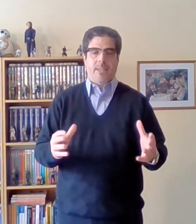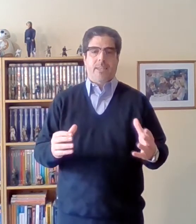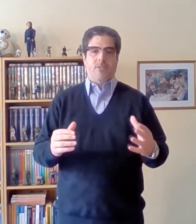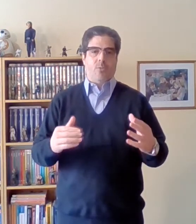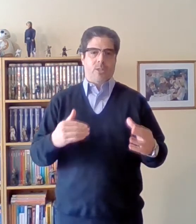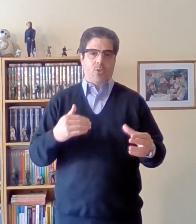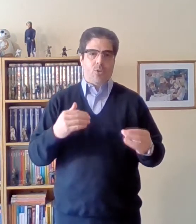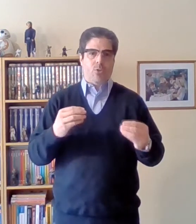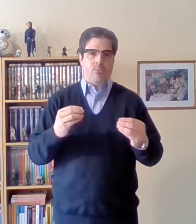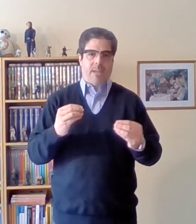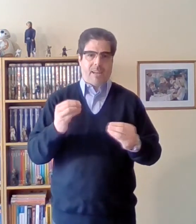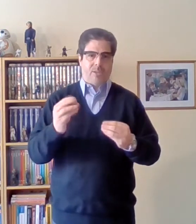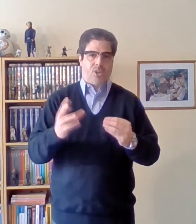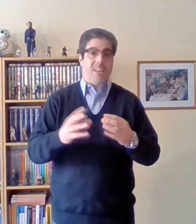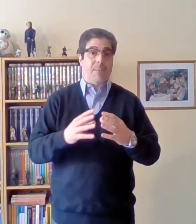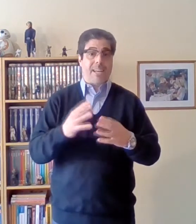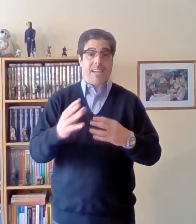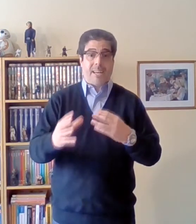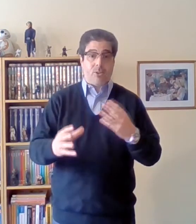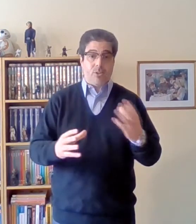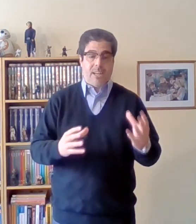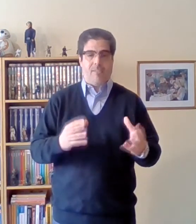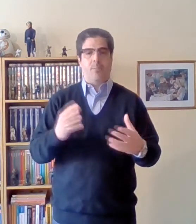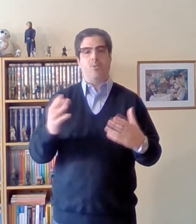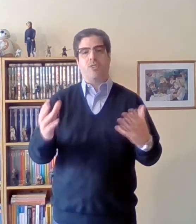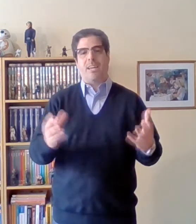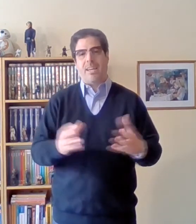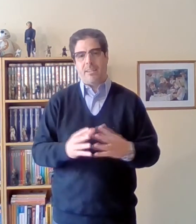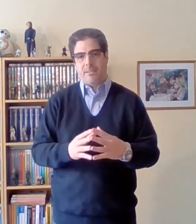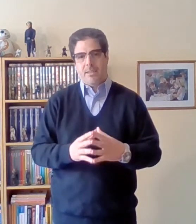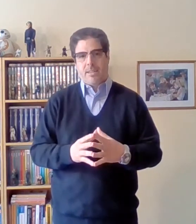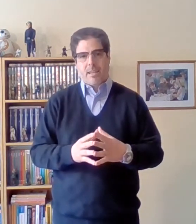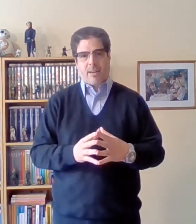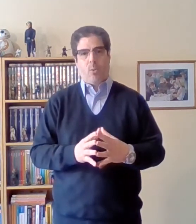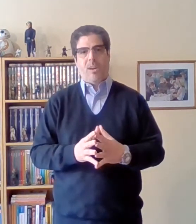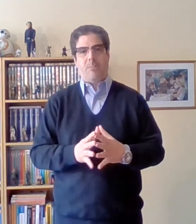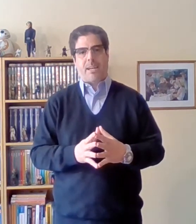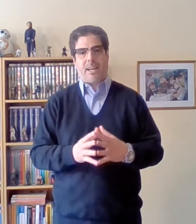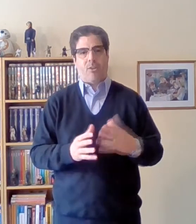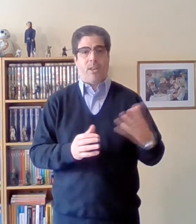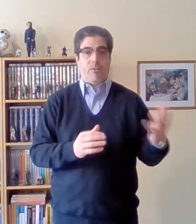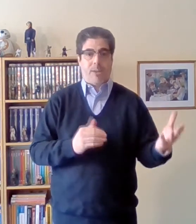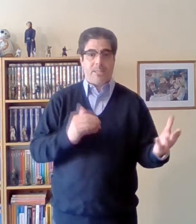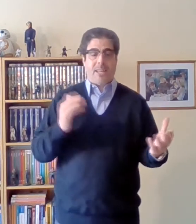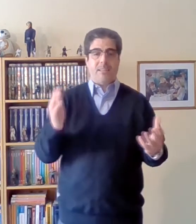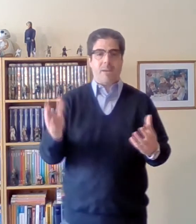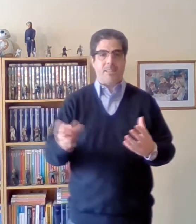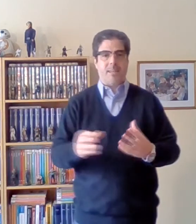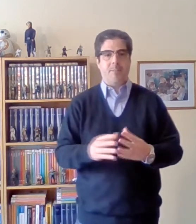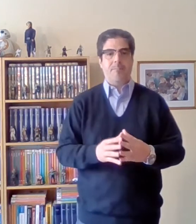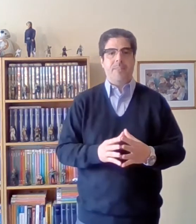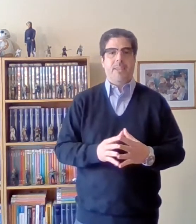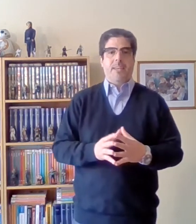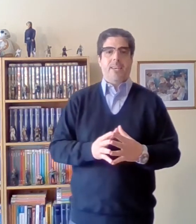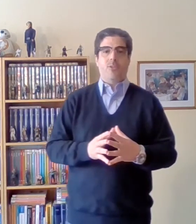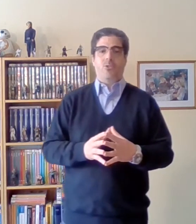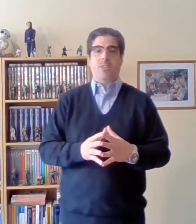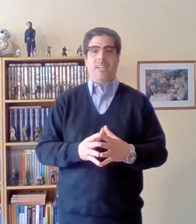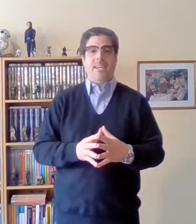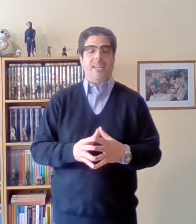sobre todo en relación al mercado y la famosa ley que regula el mercado de la oferta y la demanda, ellos sostenían que